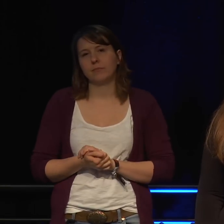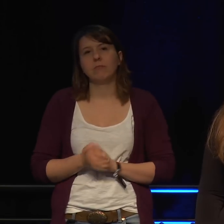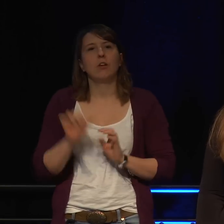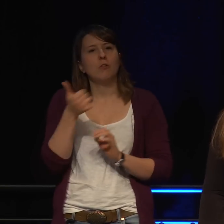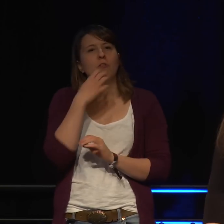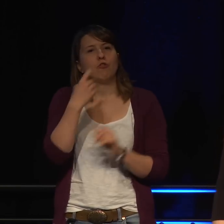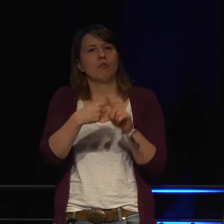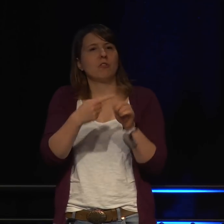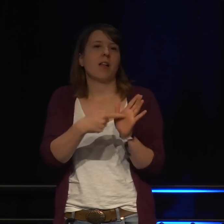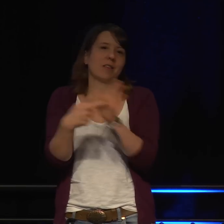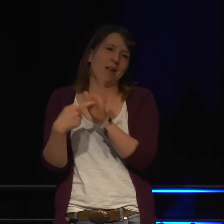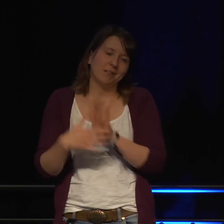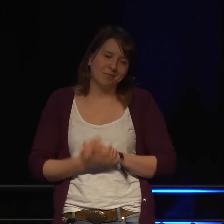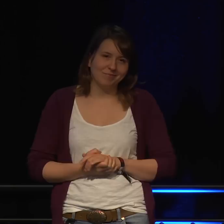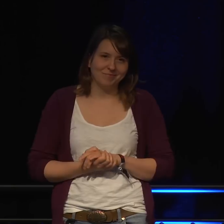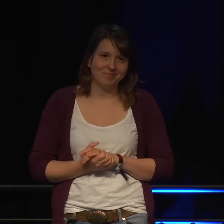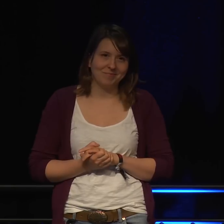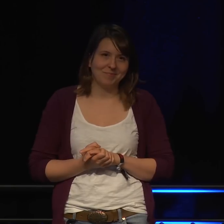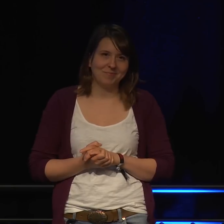Fangen wir mit ein paar Zahlen an.